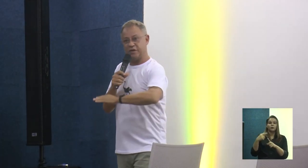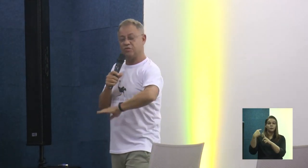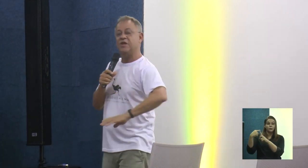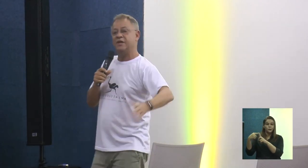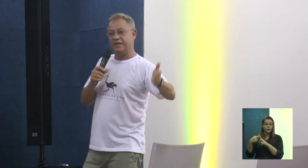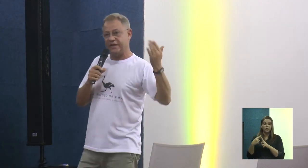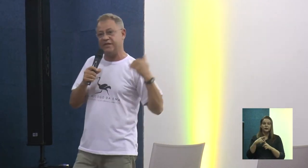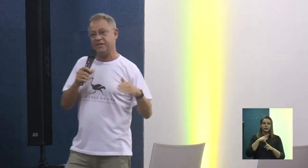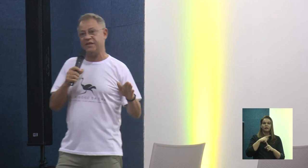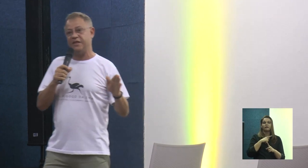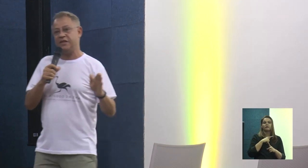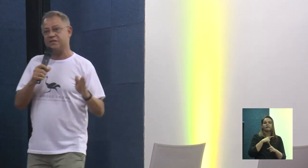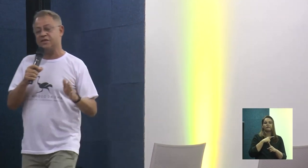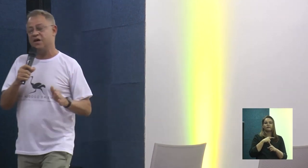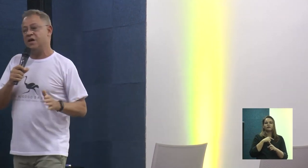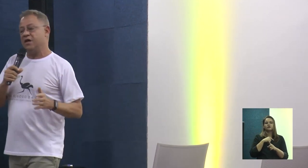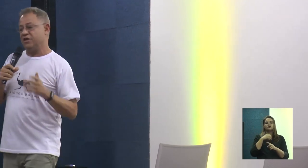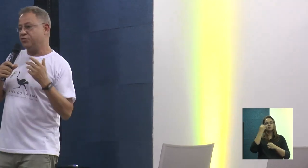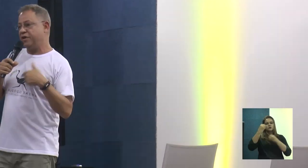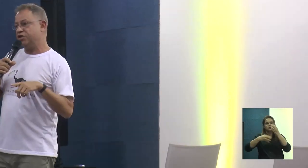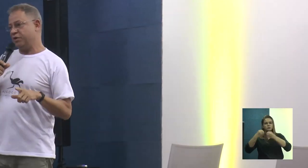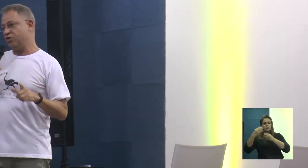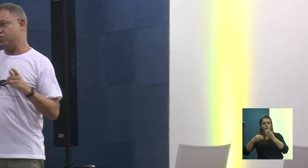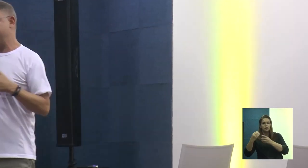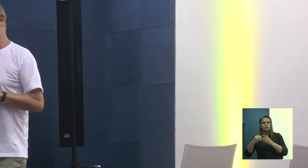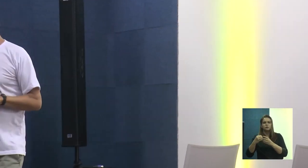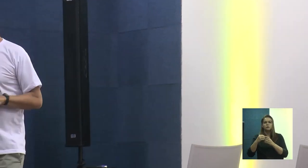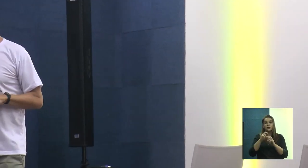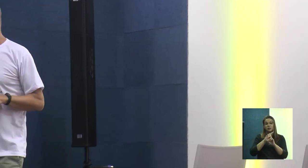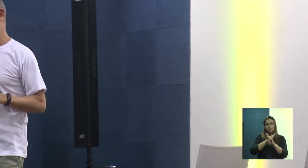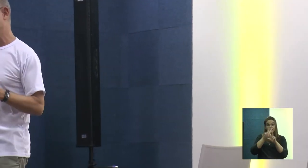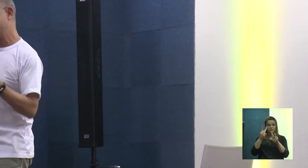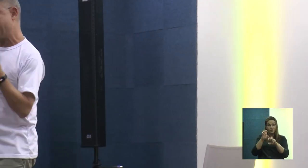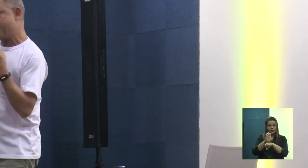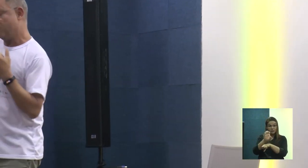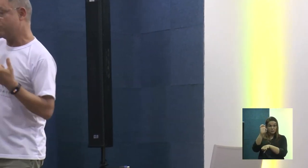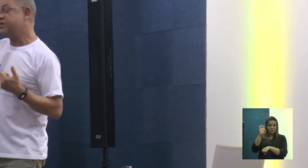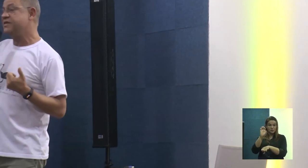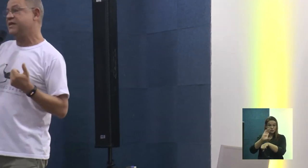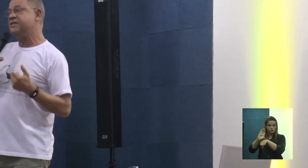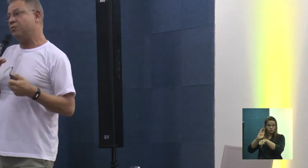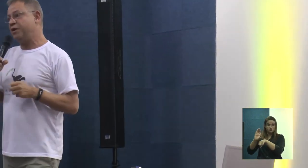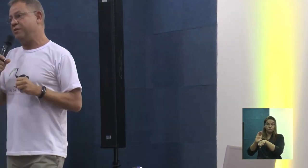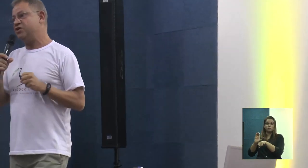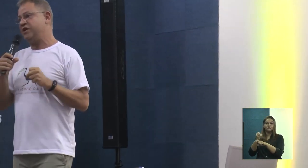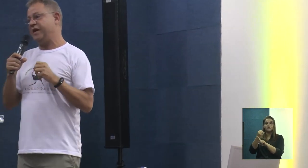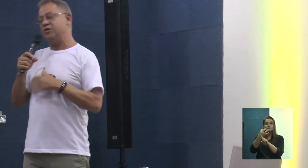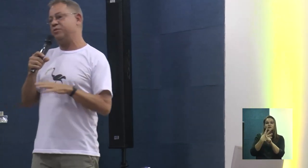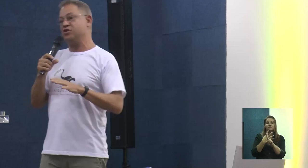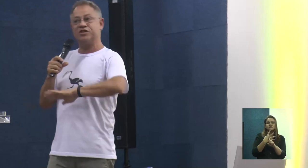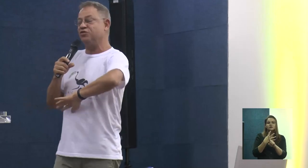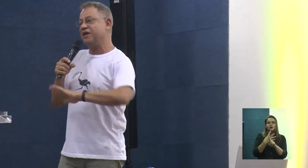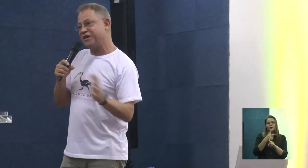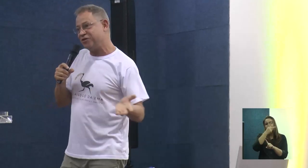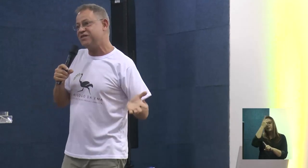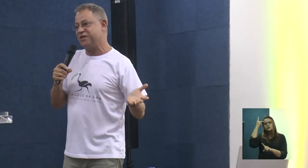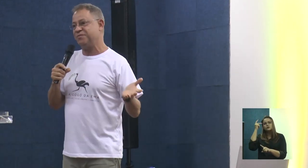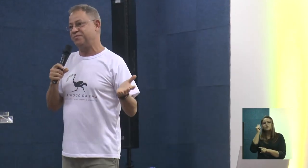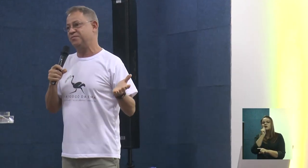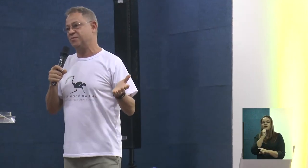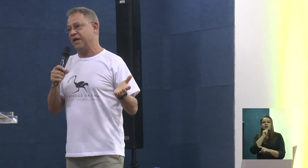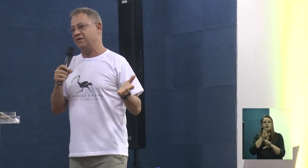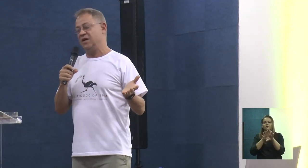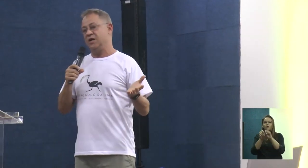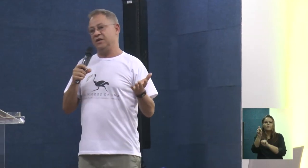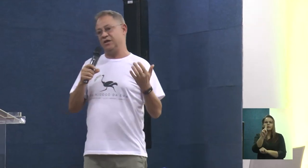extensão, já vou falando que está nas entrelinhas, que, diferentemente do curso de especialização, o curso de extensão permite que entram pessoas que não têm a